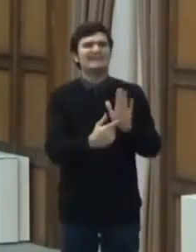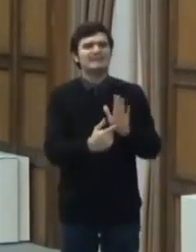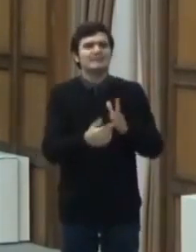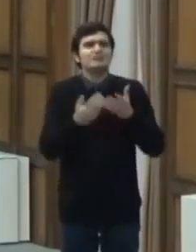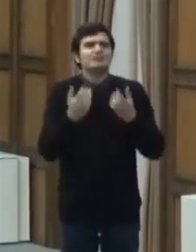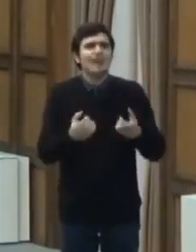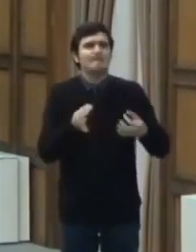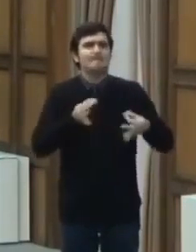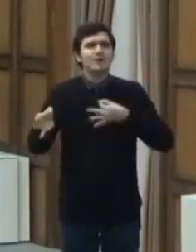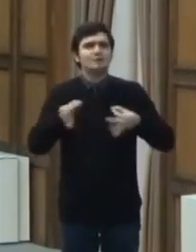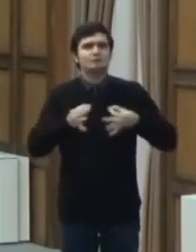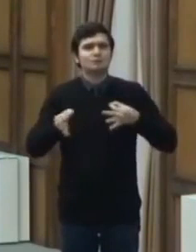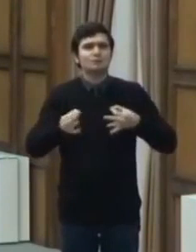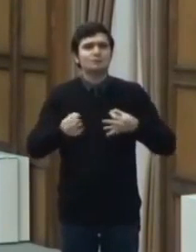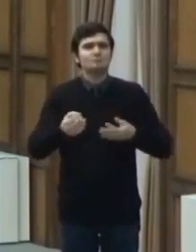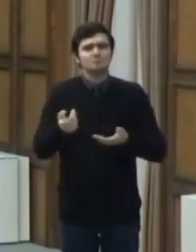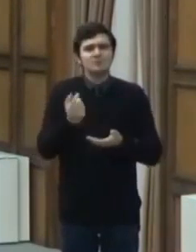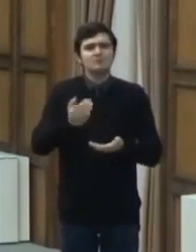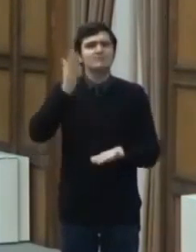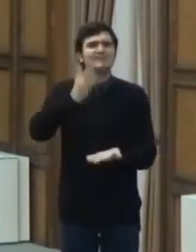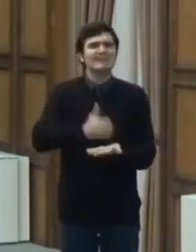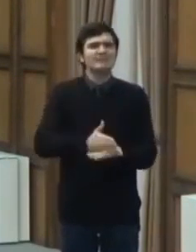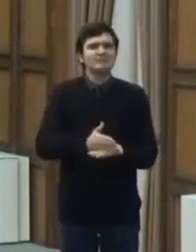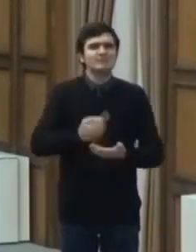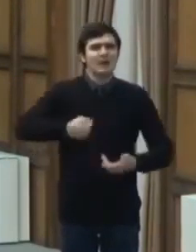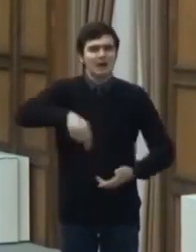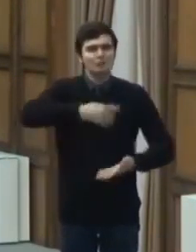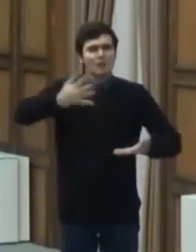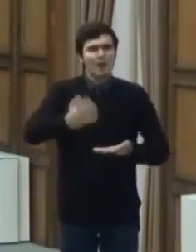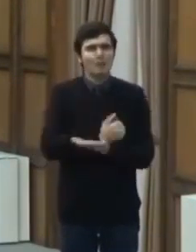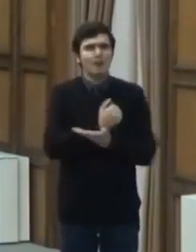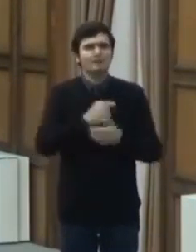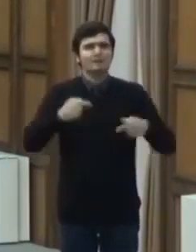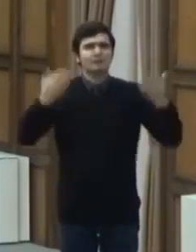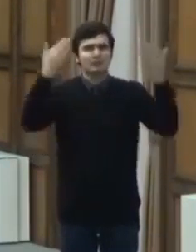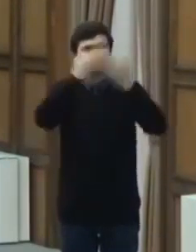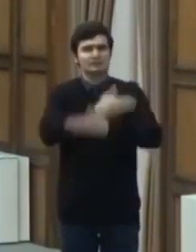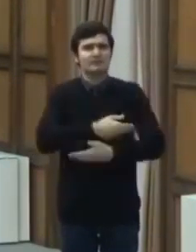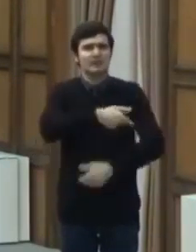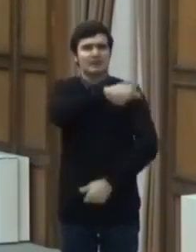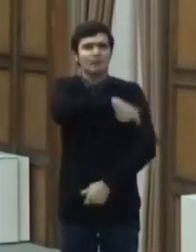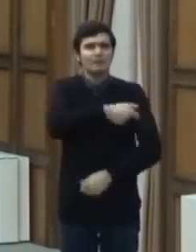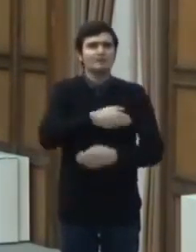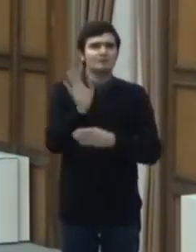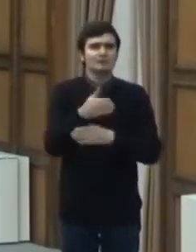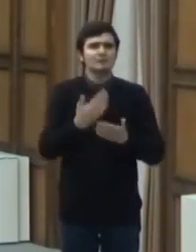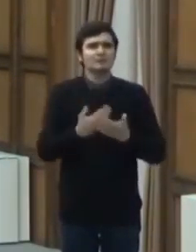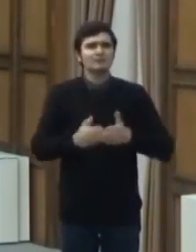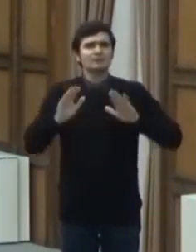luate în această seară de către Comitetul Național pentru Situații de Urgență.